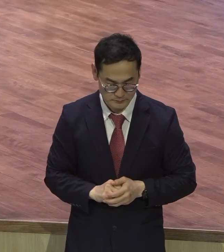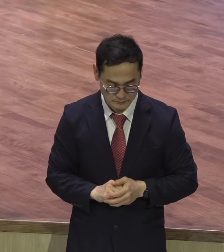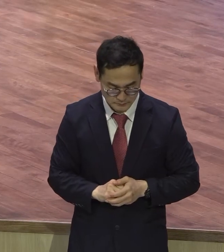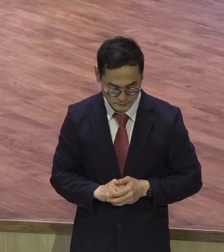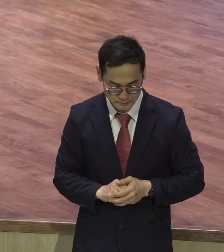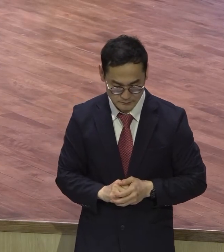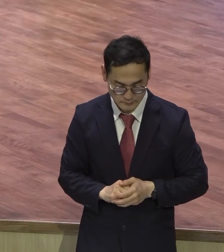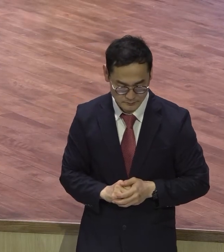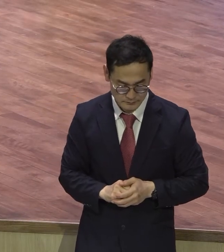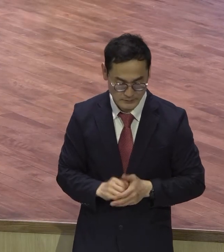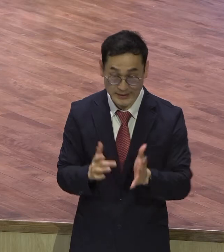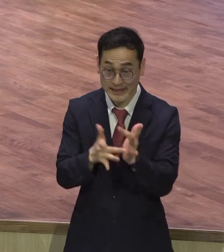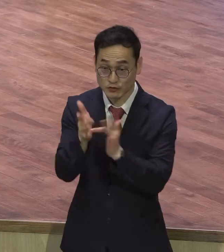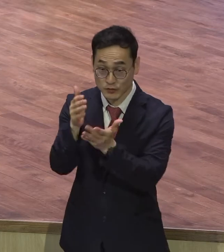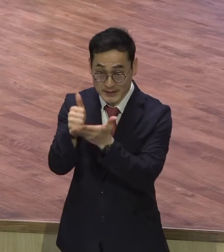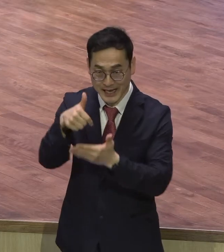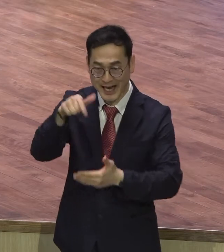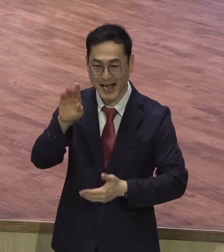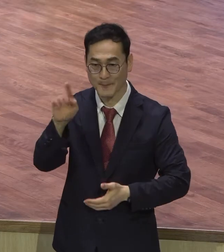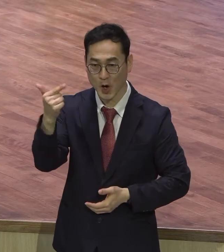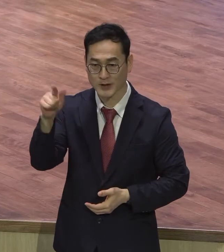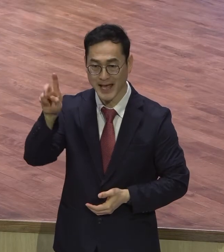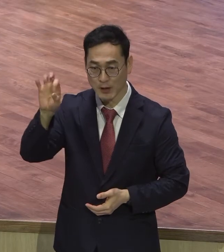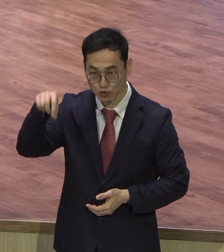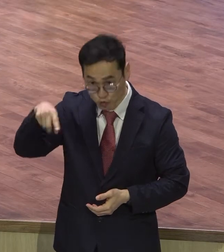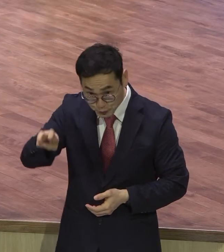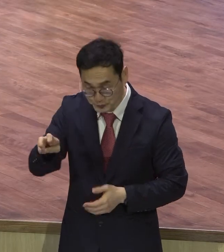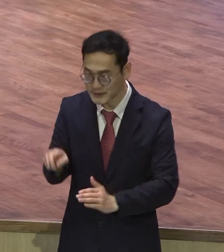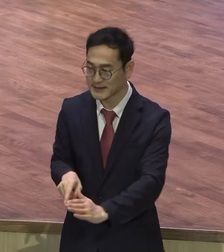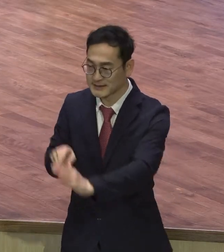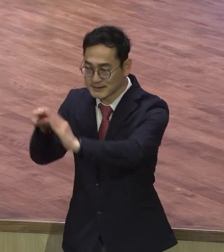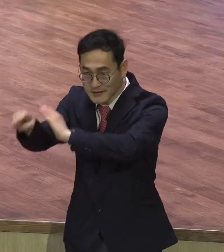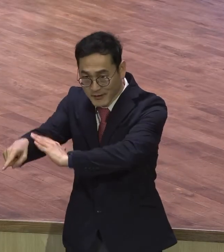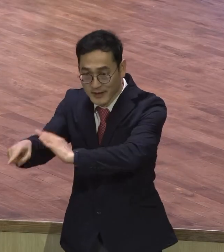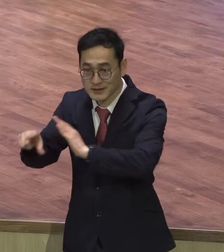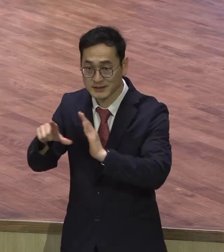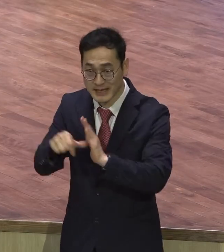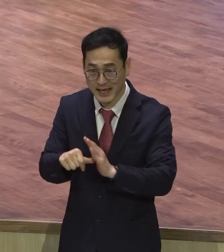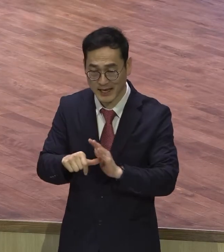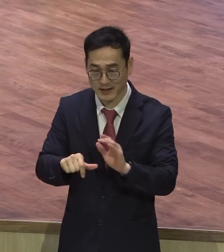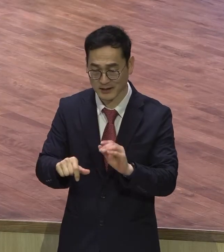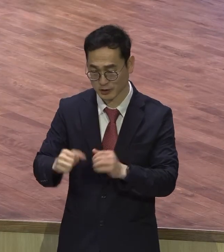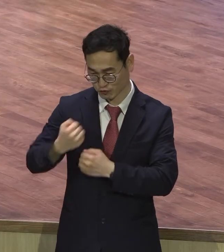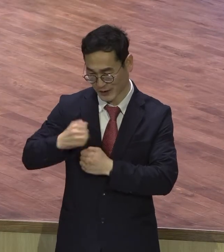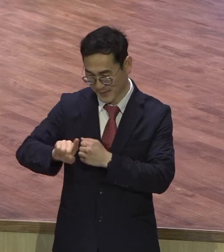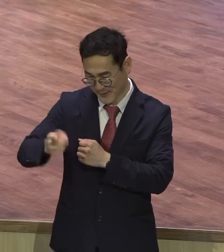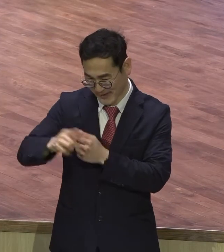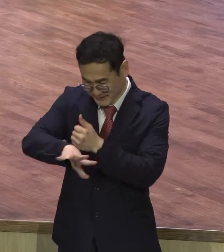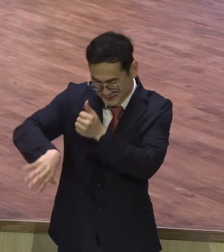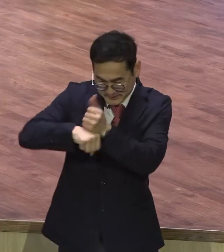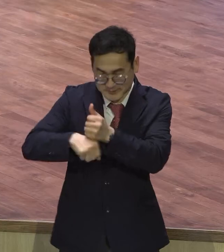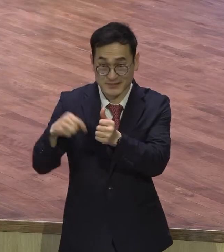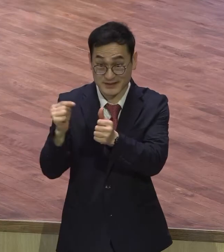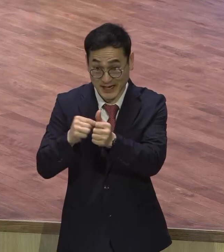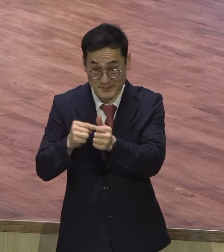예수께서 가분함에 들어가시니 한 백부장에 나와 강구하여 이르되 주여 내 하인이